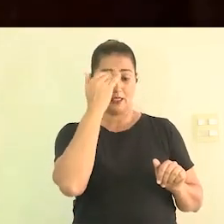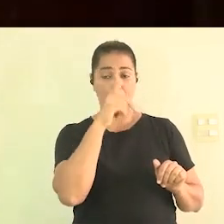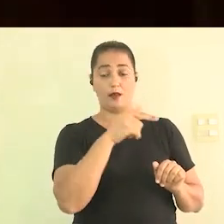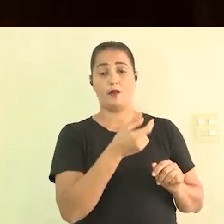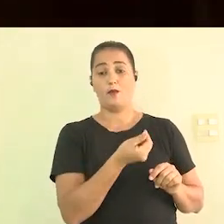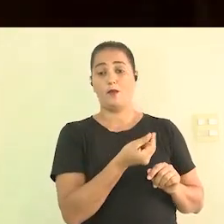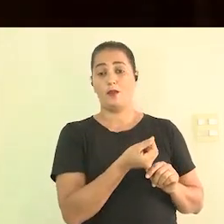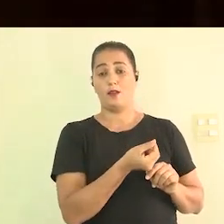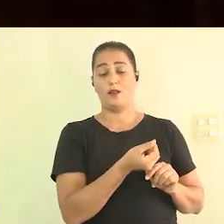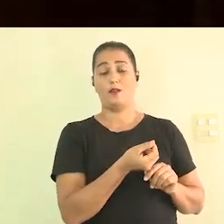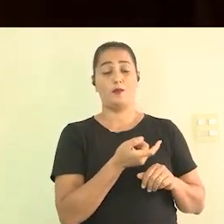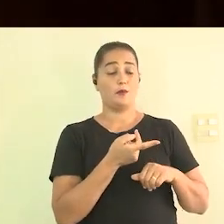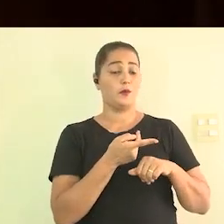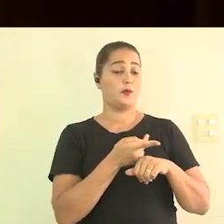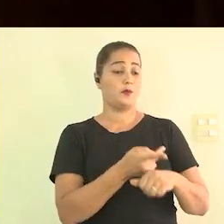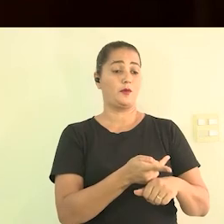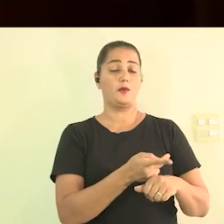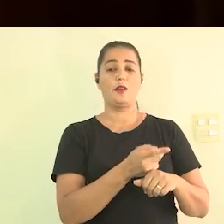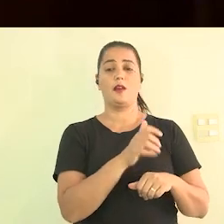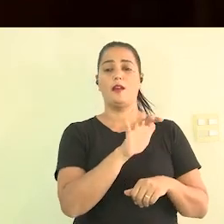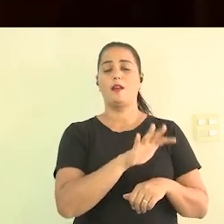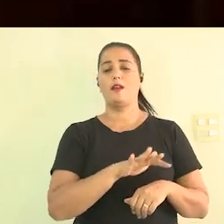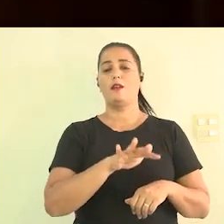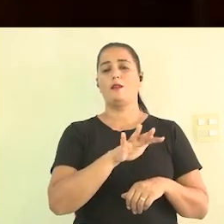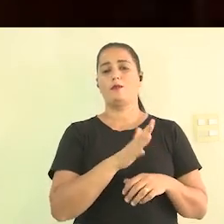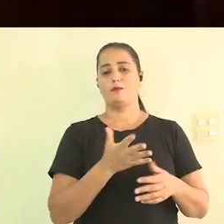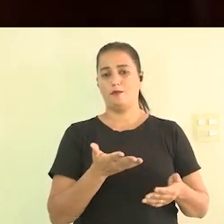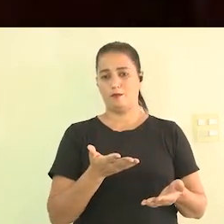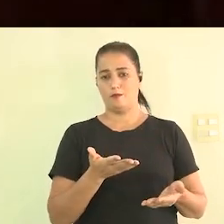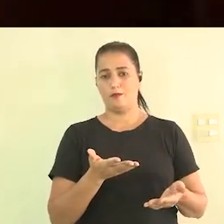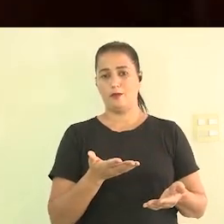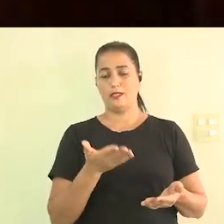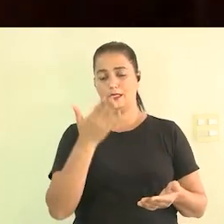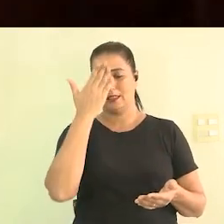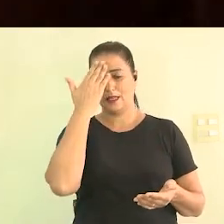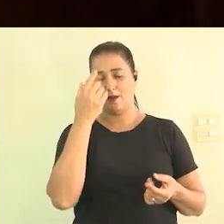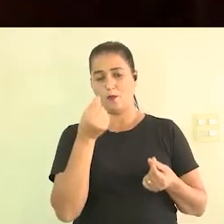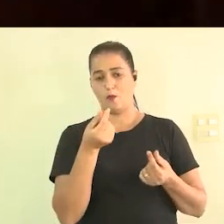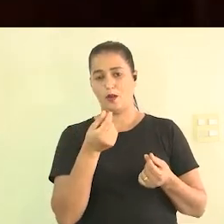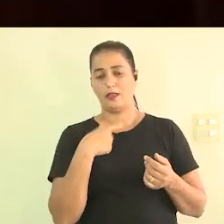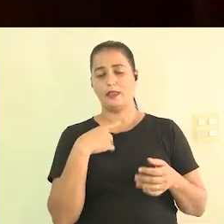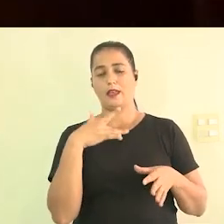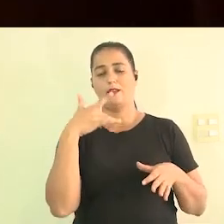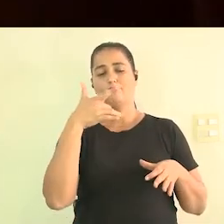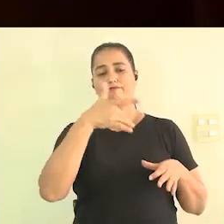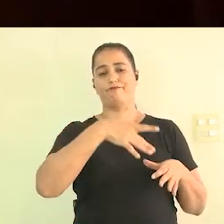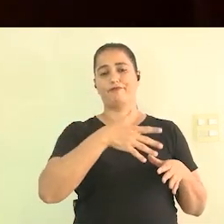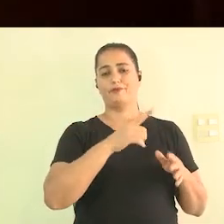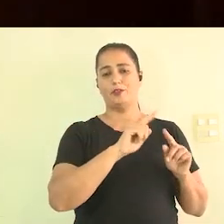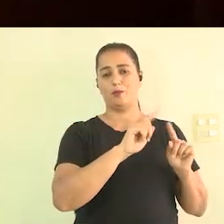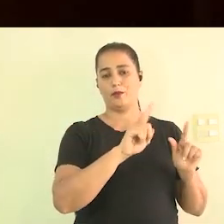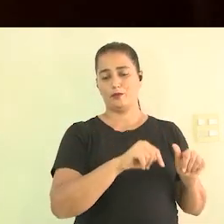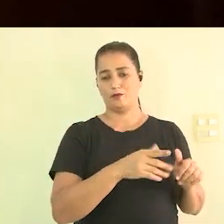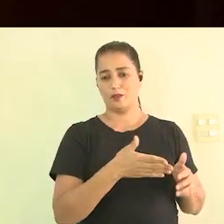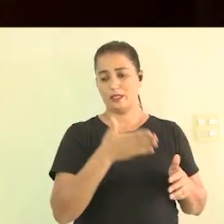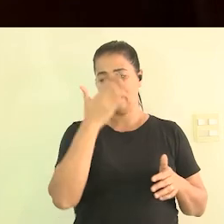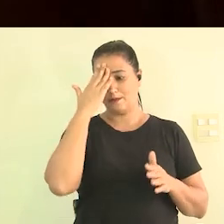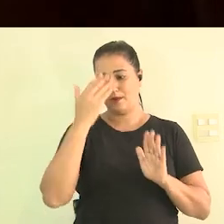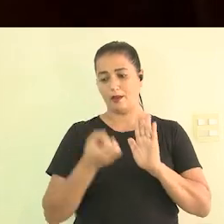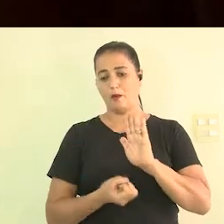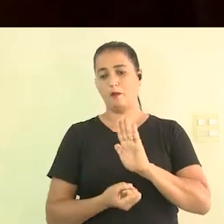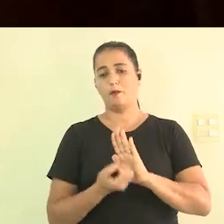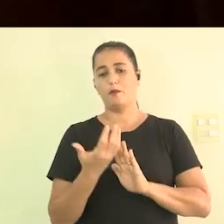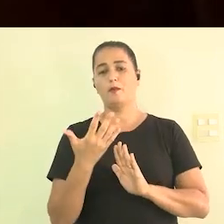gente sabe o valor do projeto e a gente sabe também quando o produtor deveria ter botado algum valor e daria para ele ter